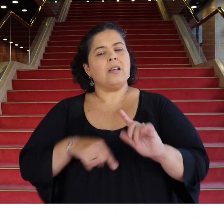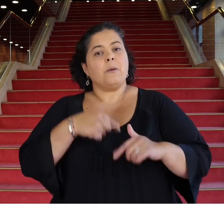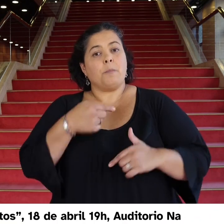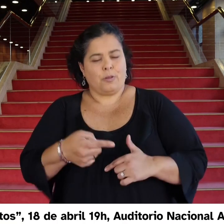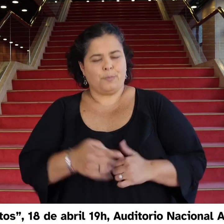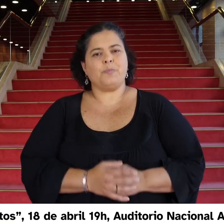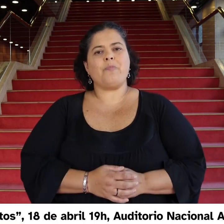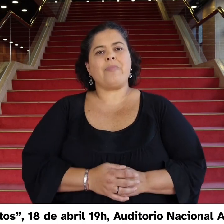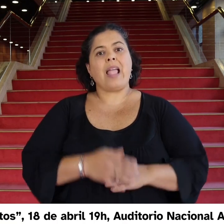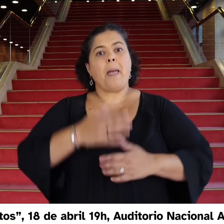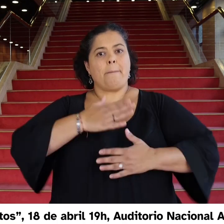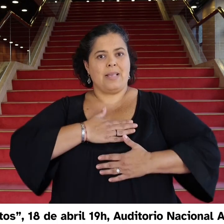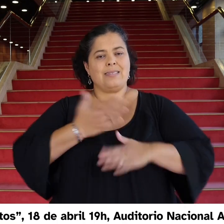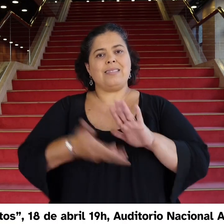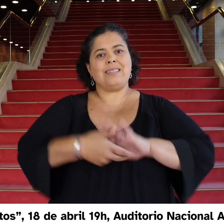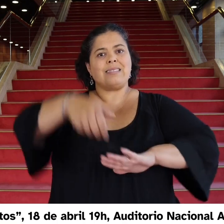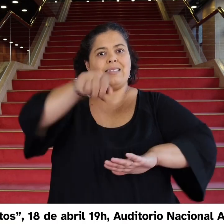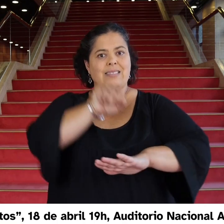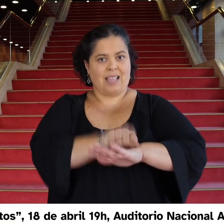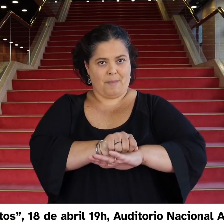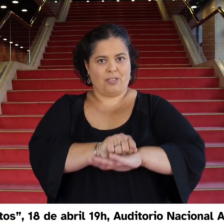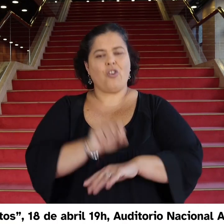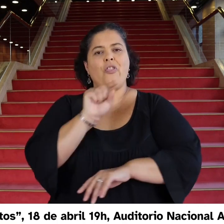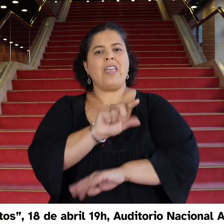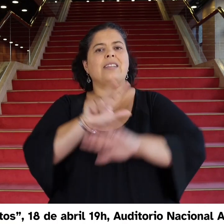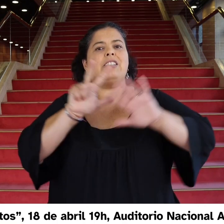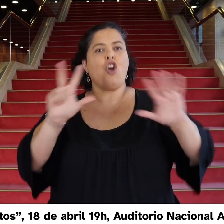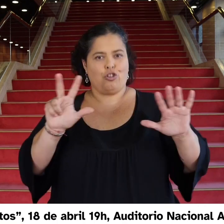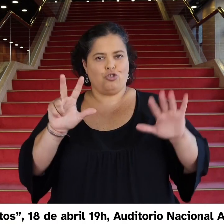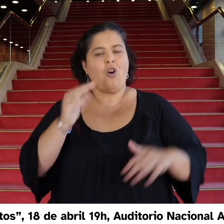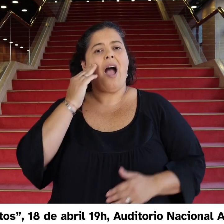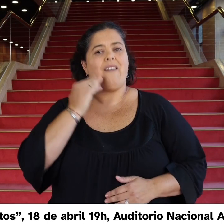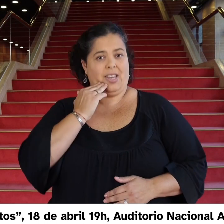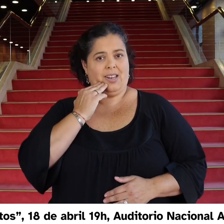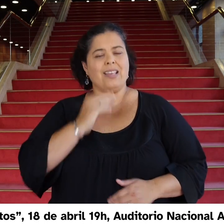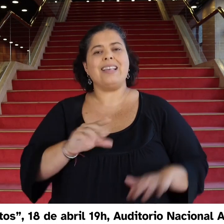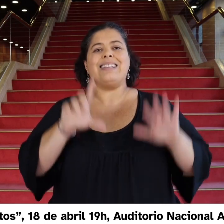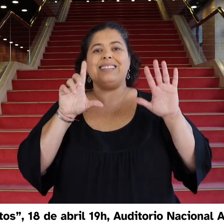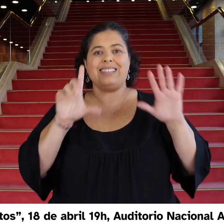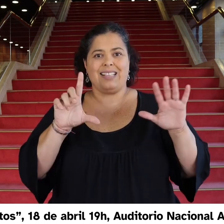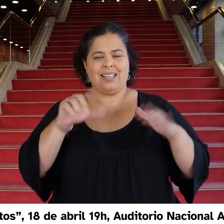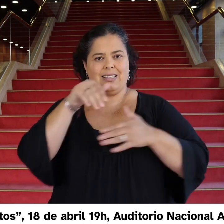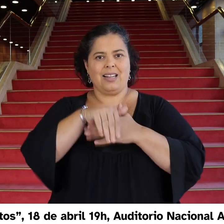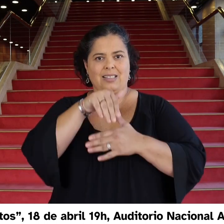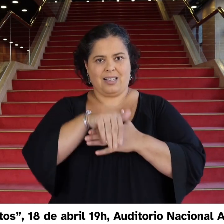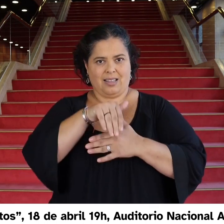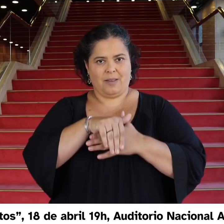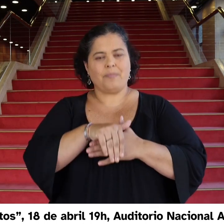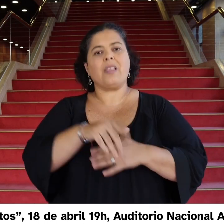En mis zapatos, 18 de abril, 19 horas, Auditorio Nacional Adela Reta